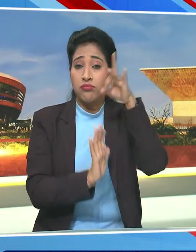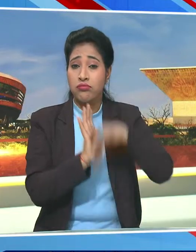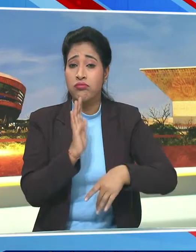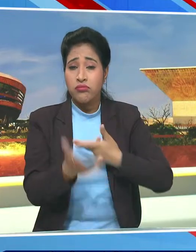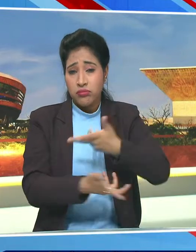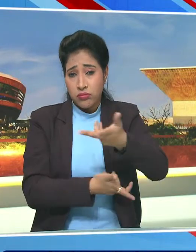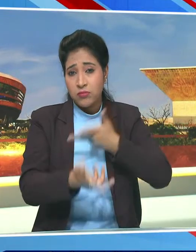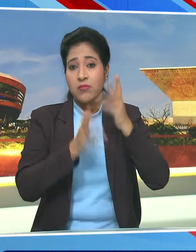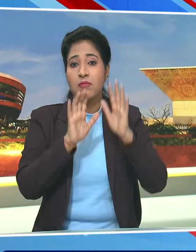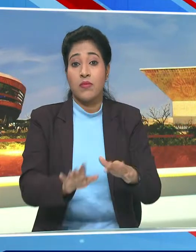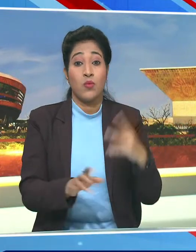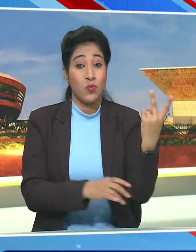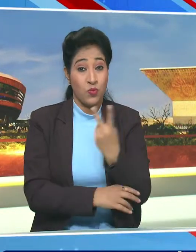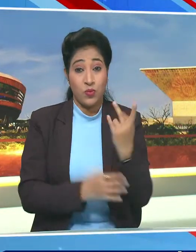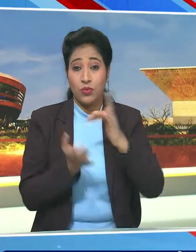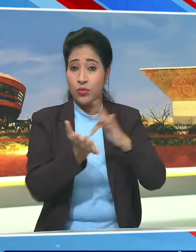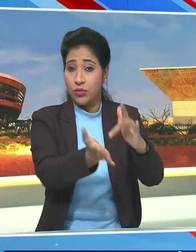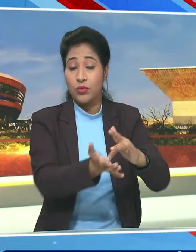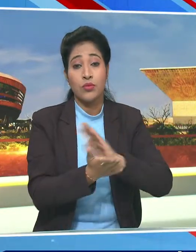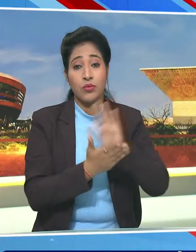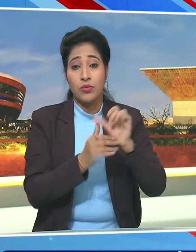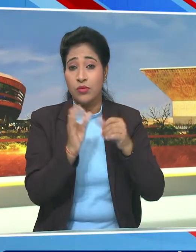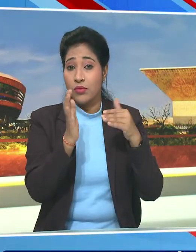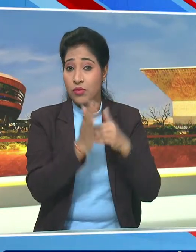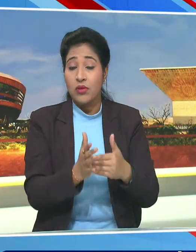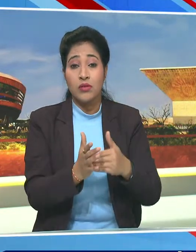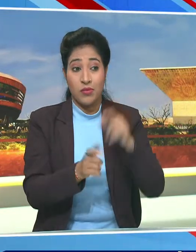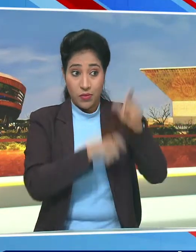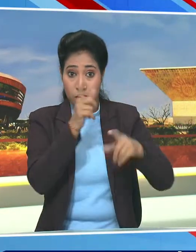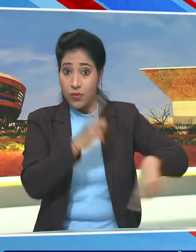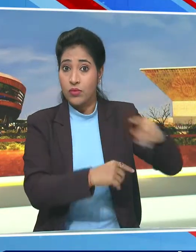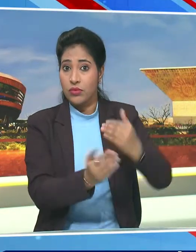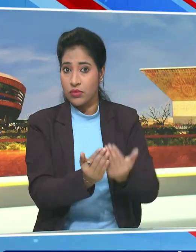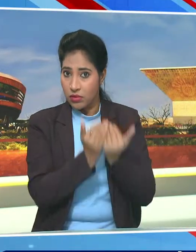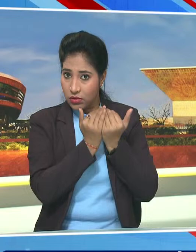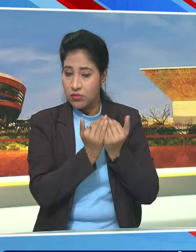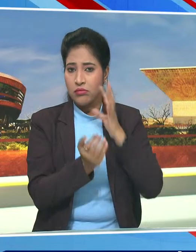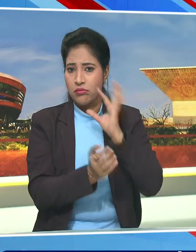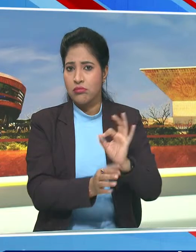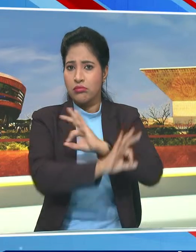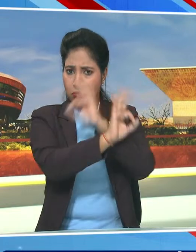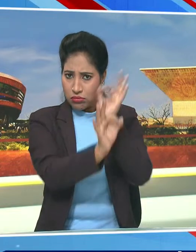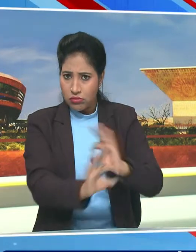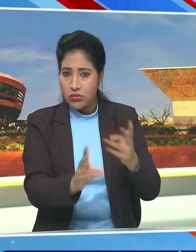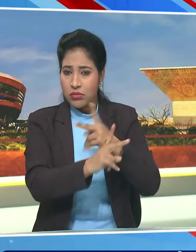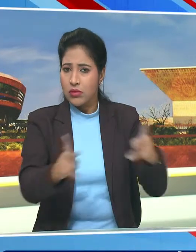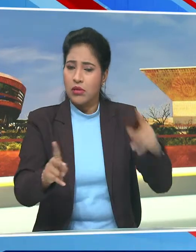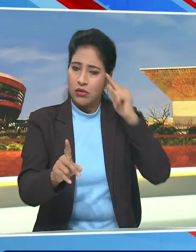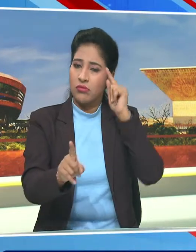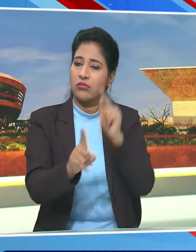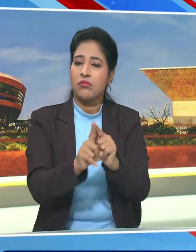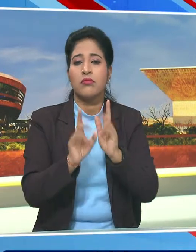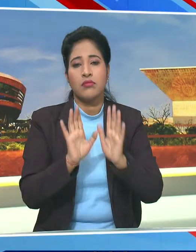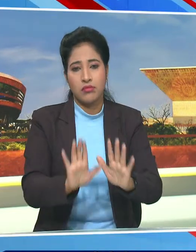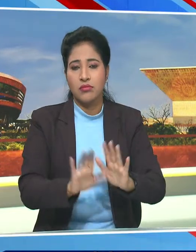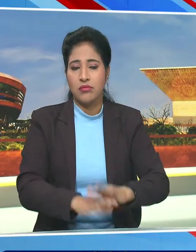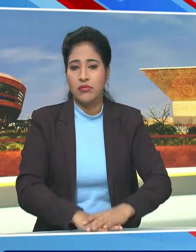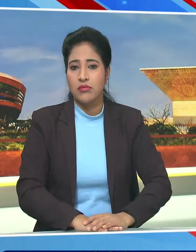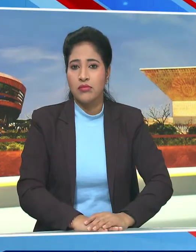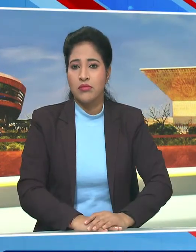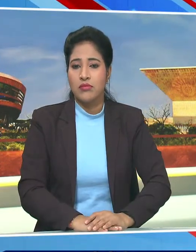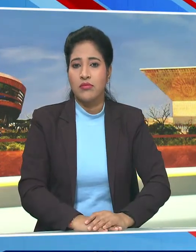टर्चा की गई है दोनों देशों ने हज यात्रियों के लिए सुरक्षा एवम विवस्था को लेकर अपनी सहमत ही जताई